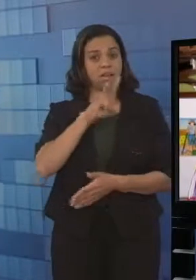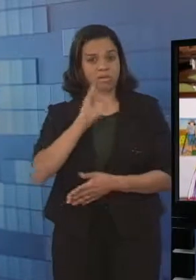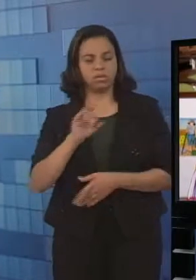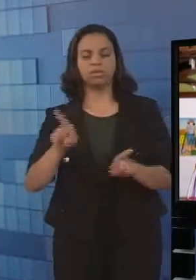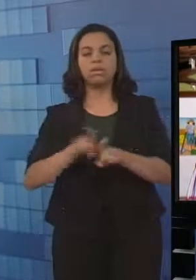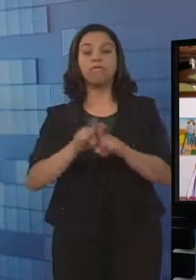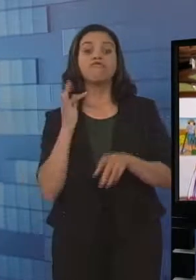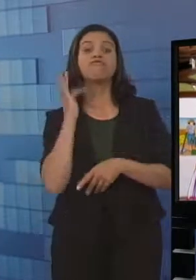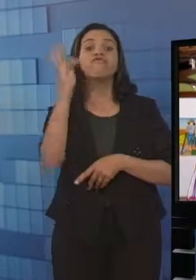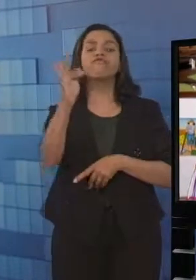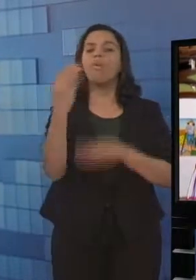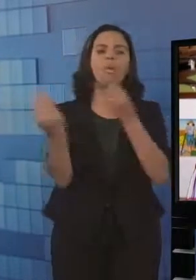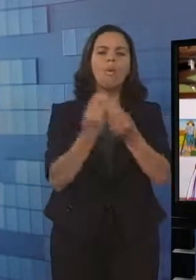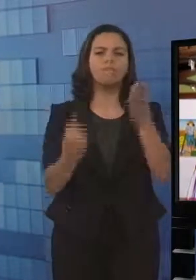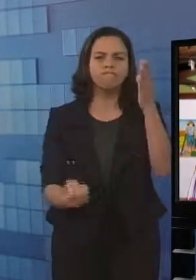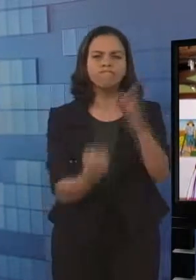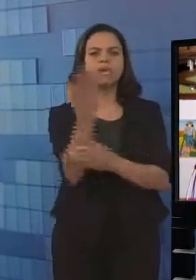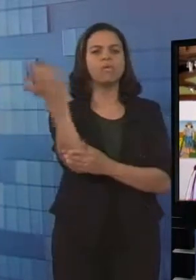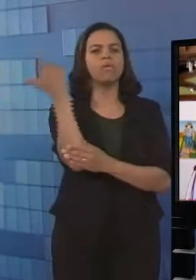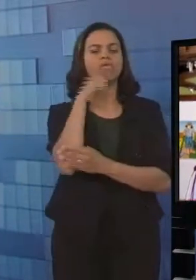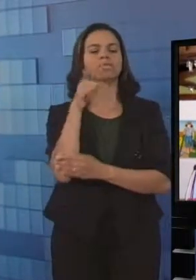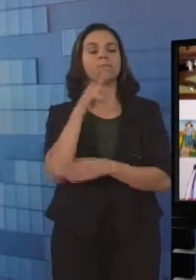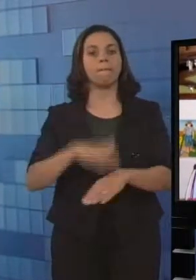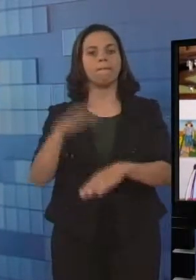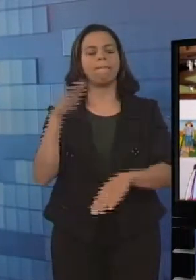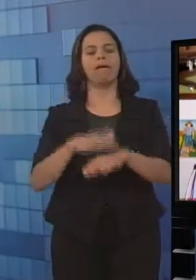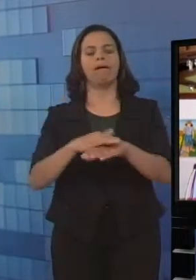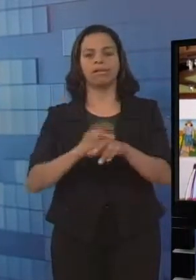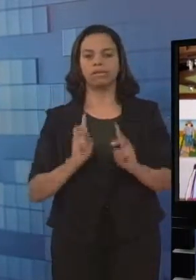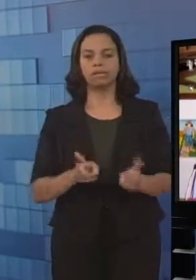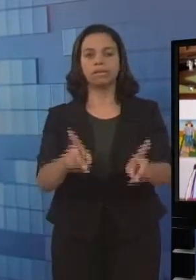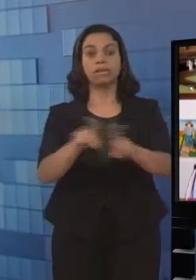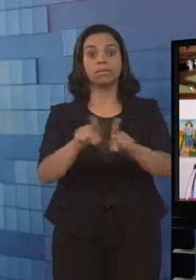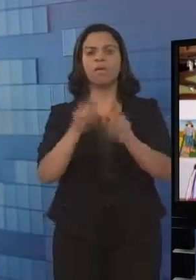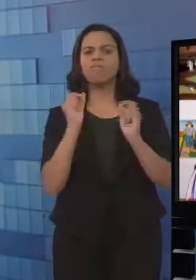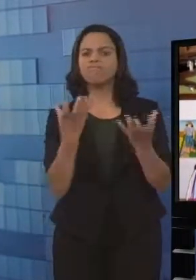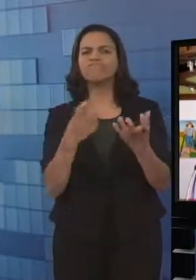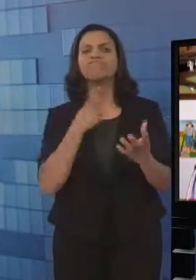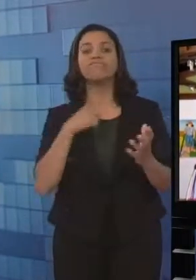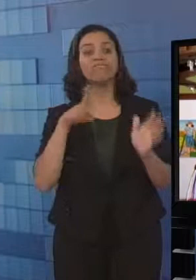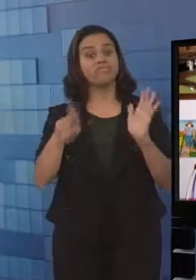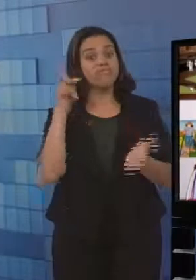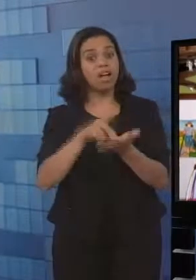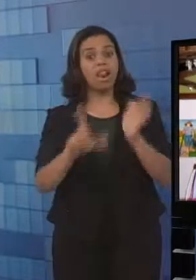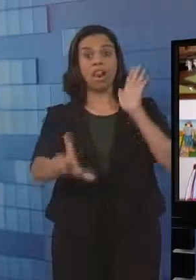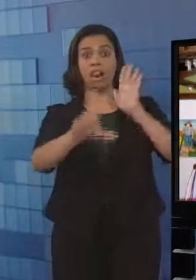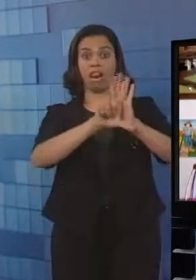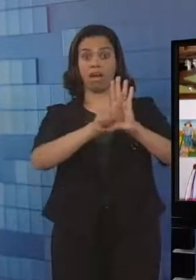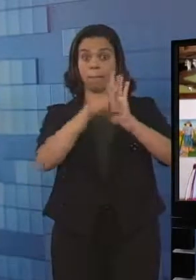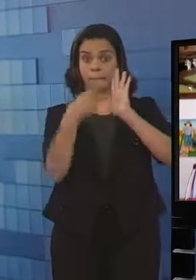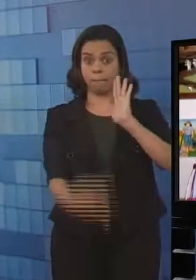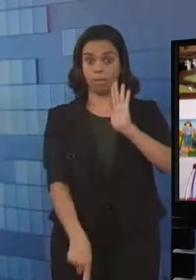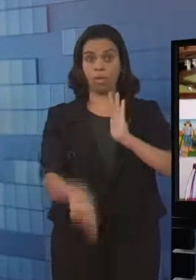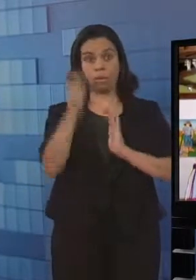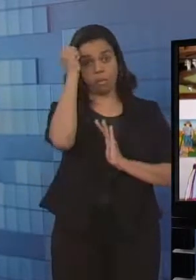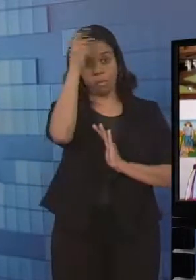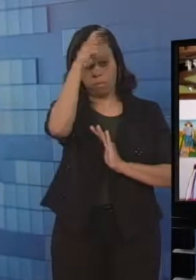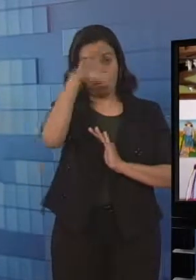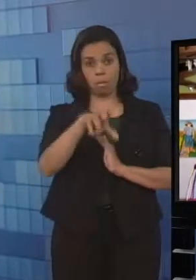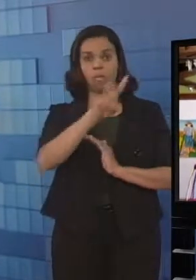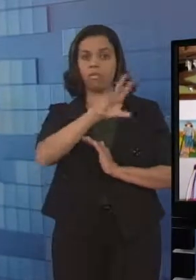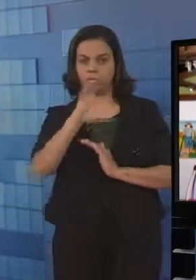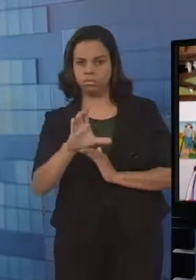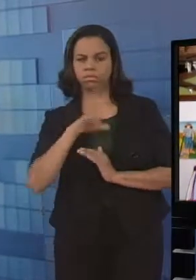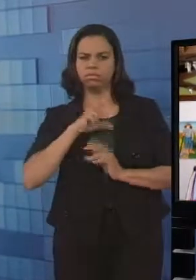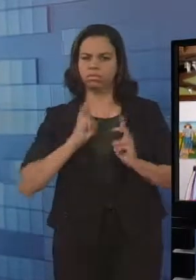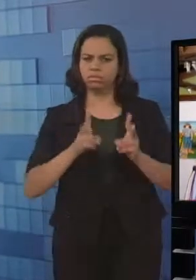Municipal de Cultura. Ou seja, implementar em lei municipal, virar uma política de Estado, todas aquelas ações permanentes e consistentes